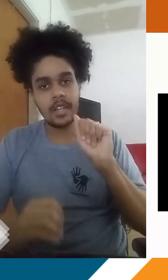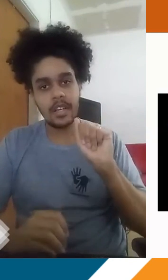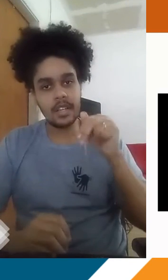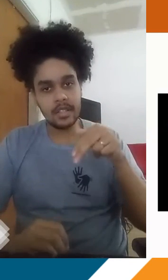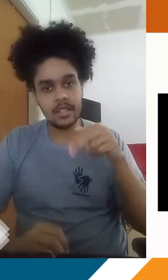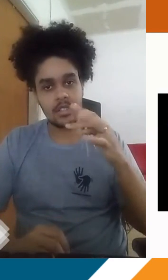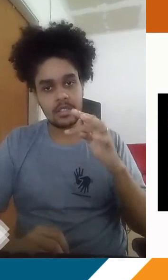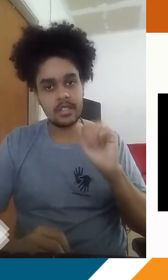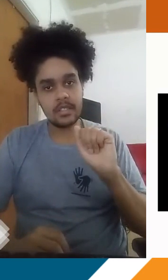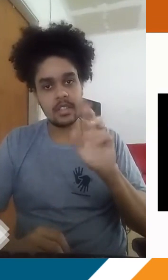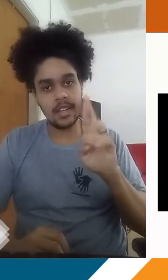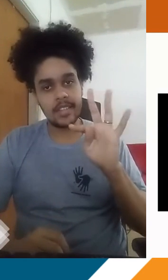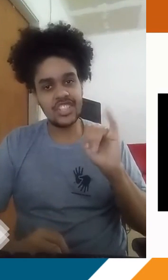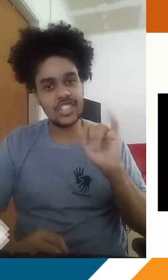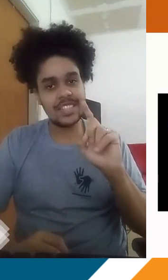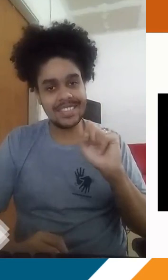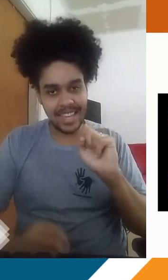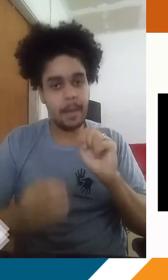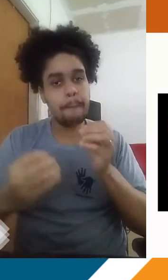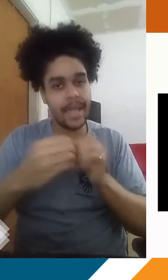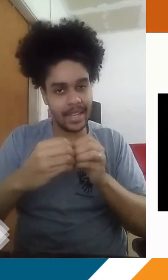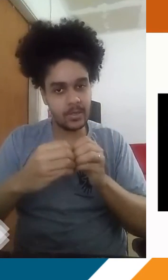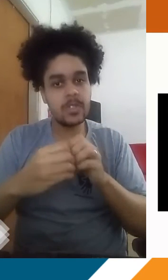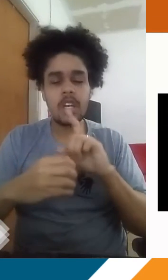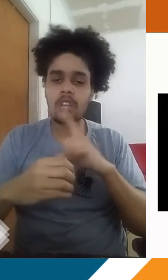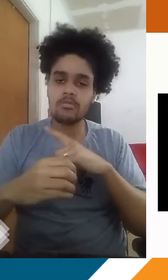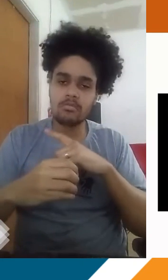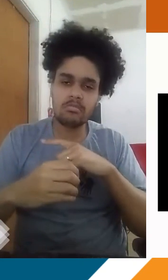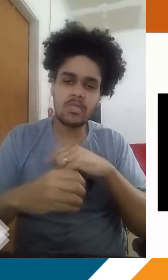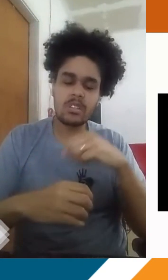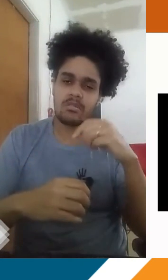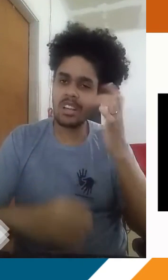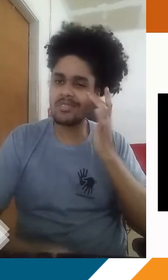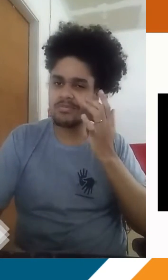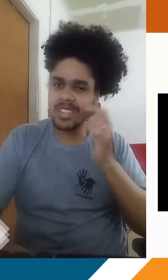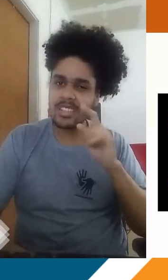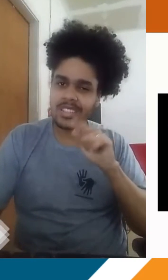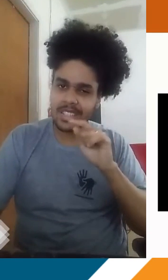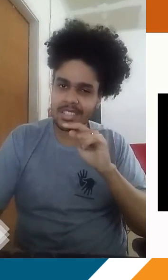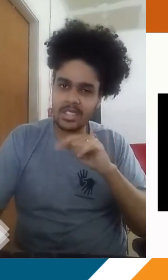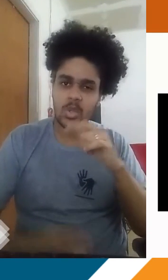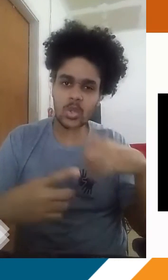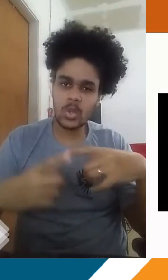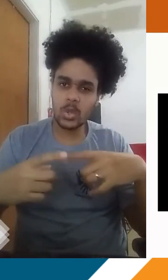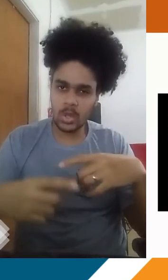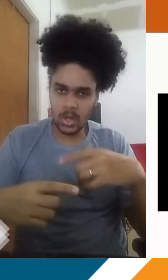do continente Antártido, né? Da Antártida. E aí a gente tem uma questão, né? Será que são, de fato, esses